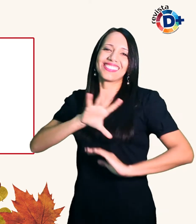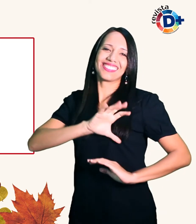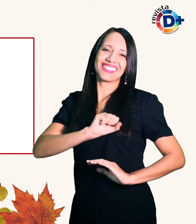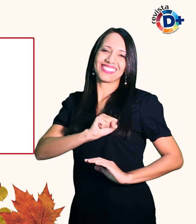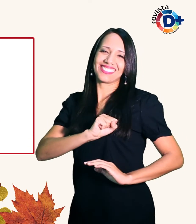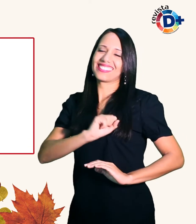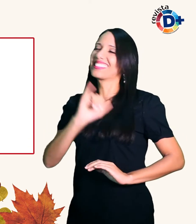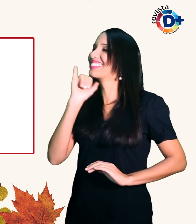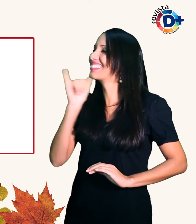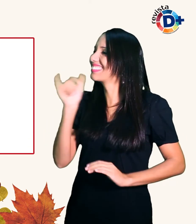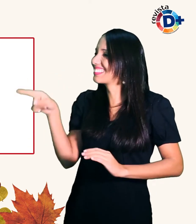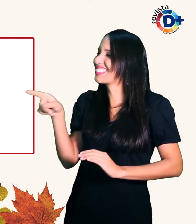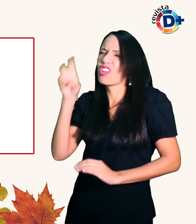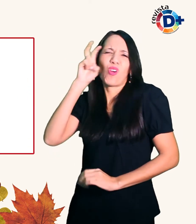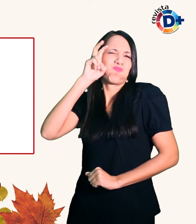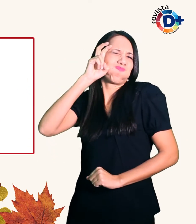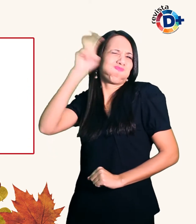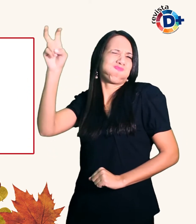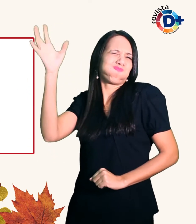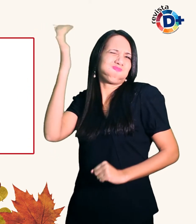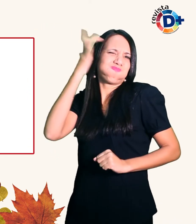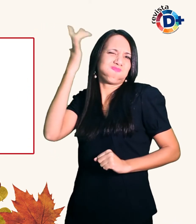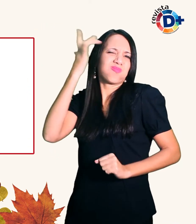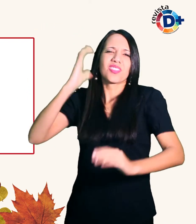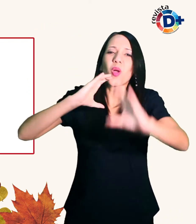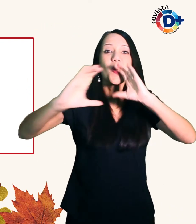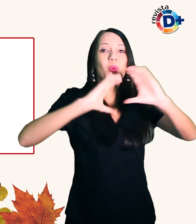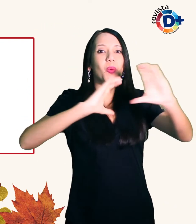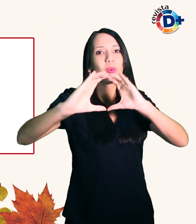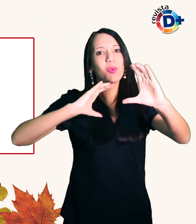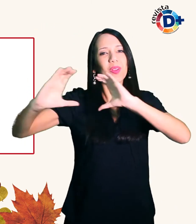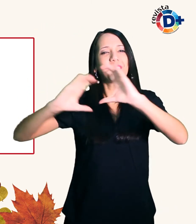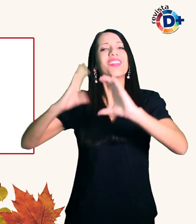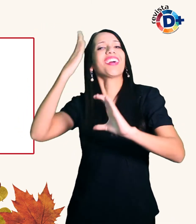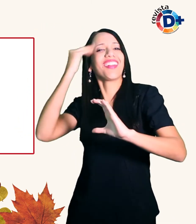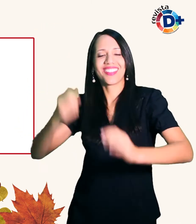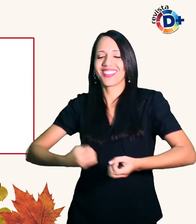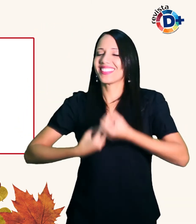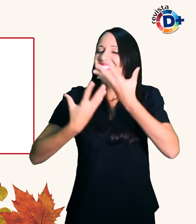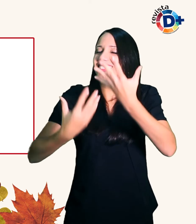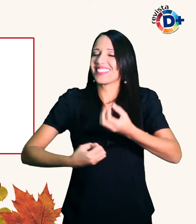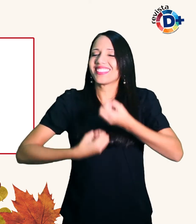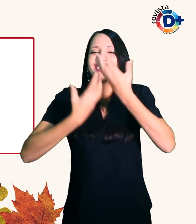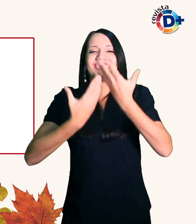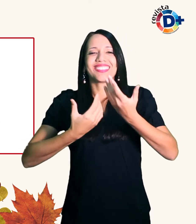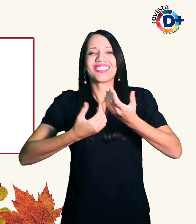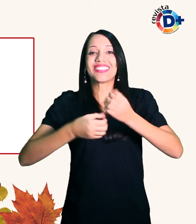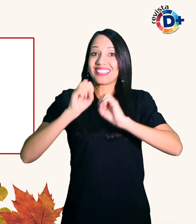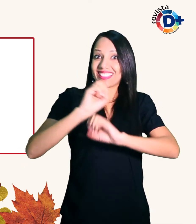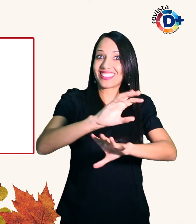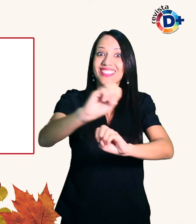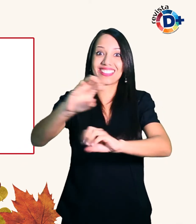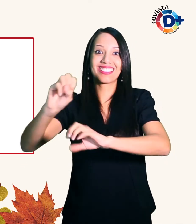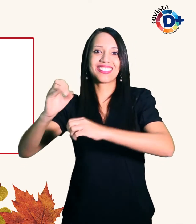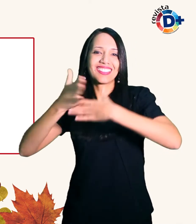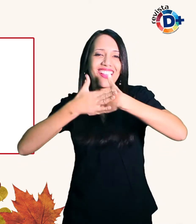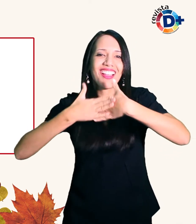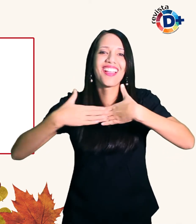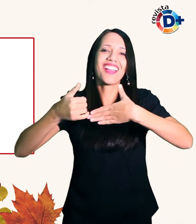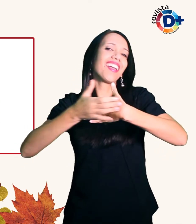Ela é muito inteligente comunicativa sabe se expressar ensina é carinhosa meiga e